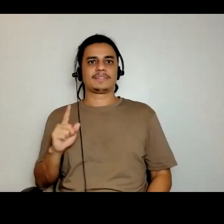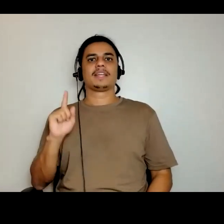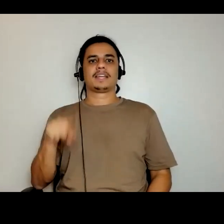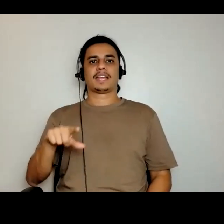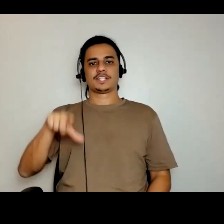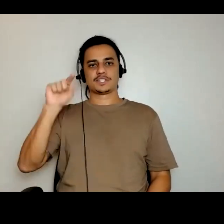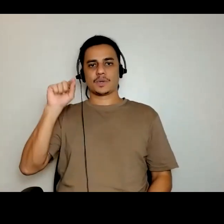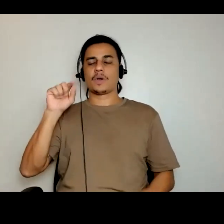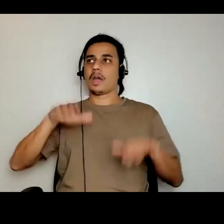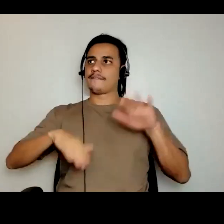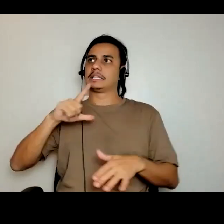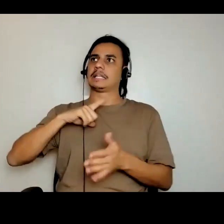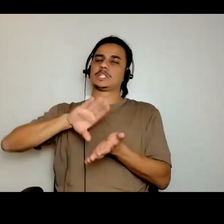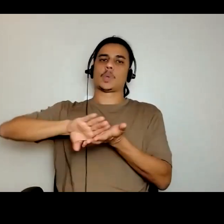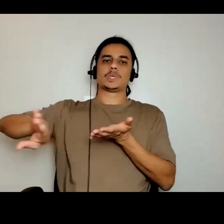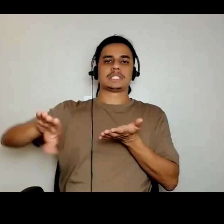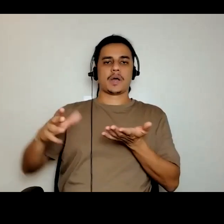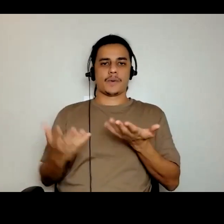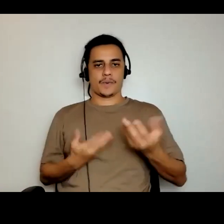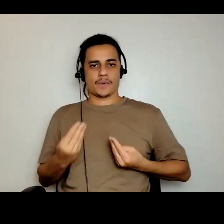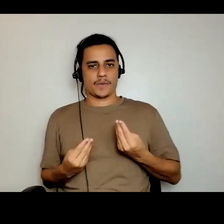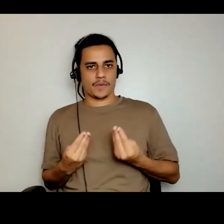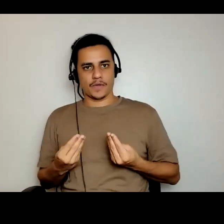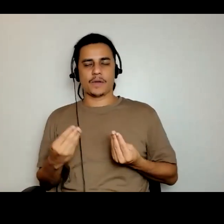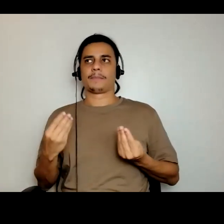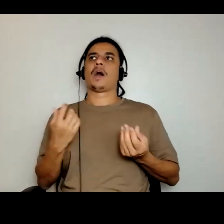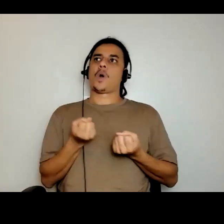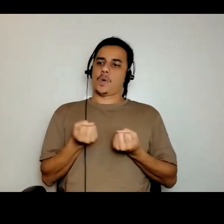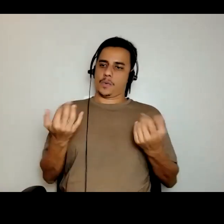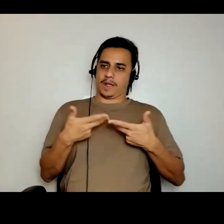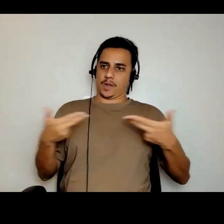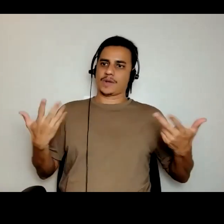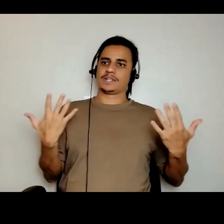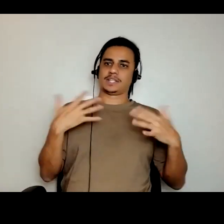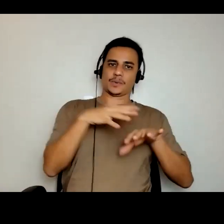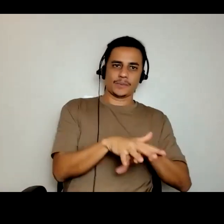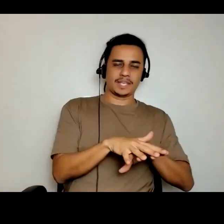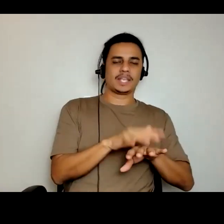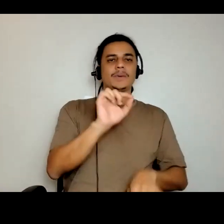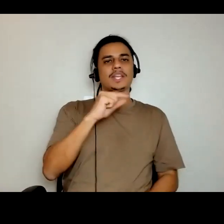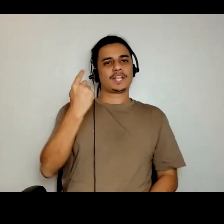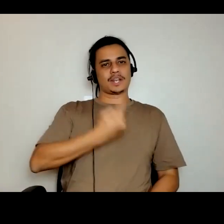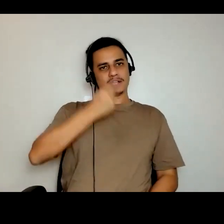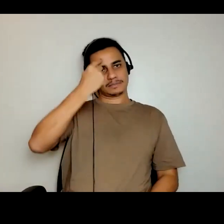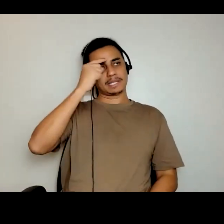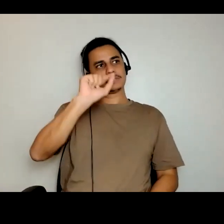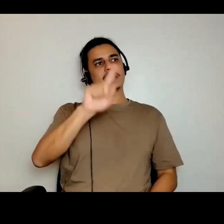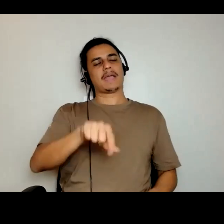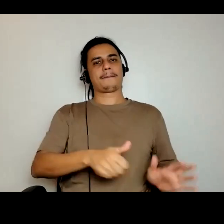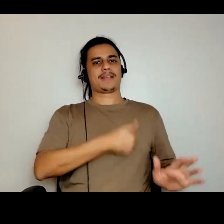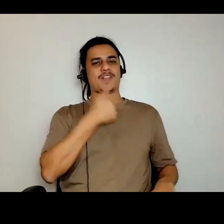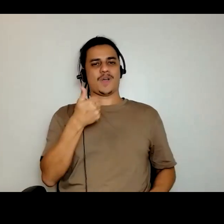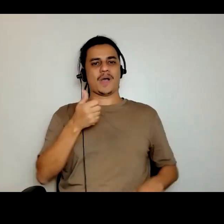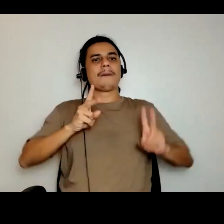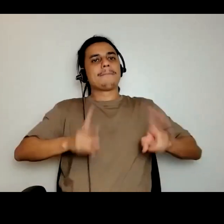envolve exclusão, então inclui algumas coisas, daquilo que nós pensamos ser o melhor, mesmo que você